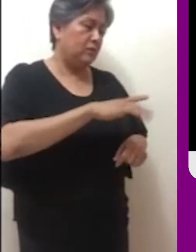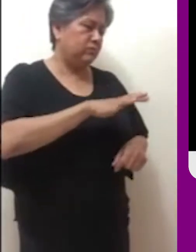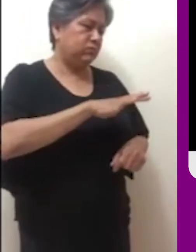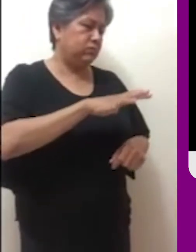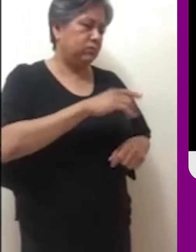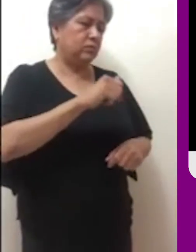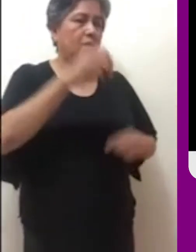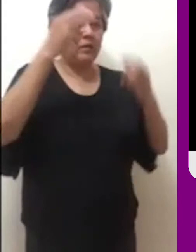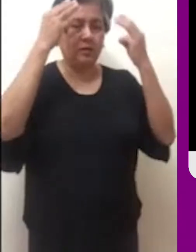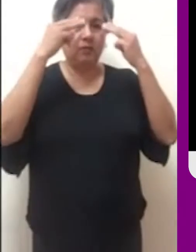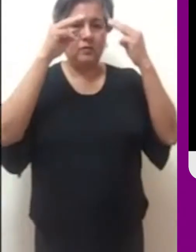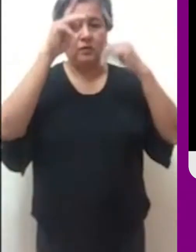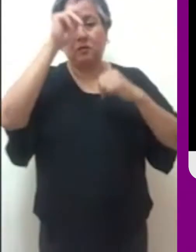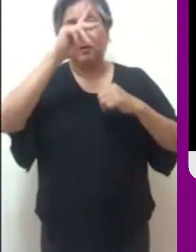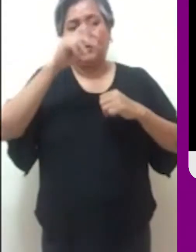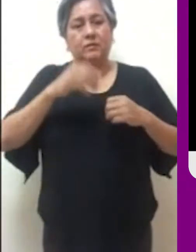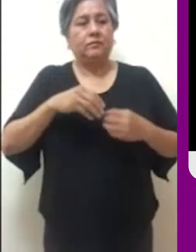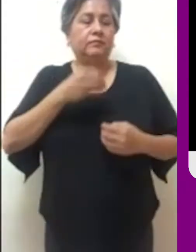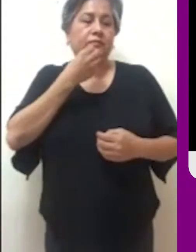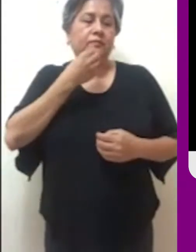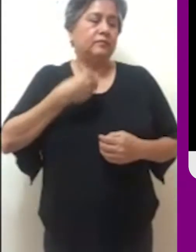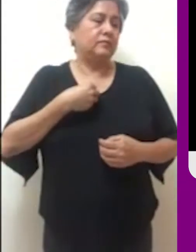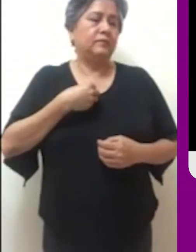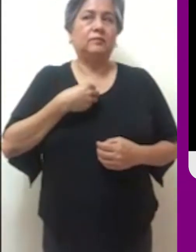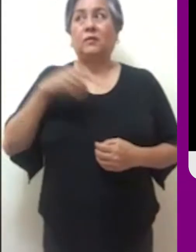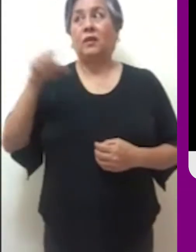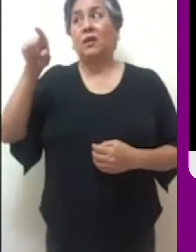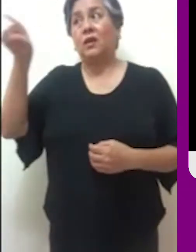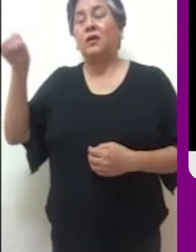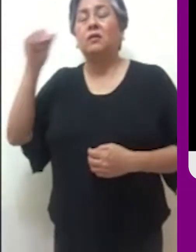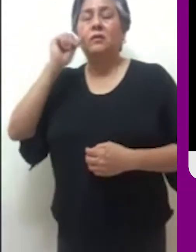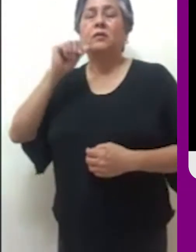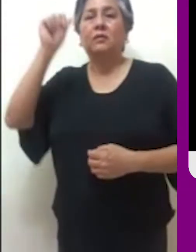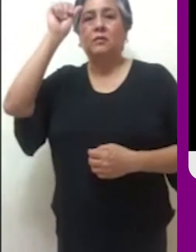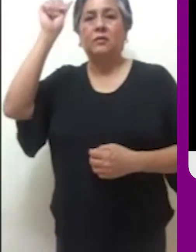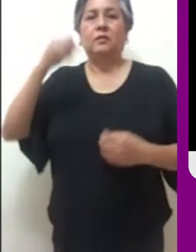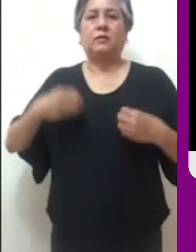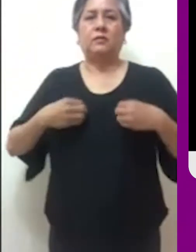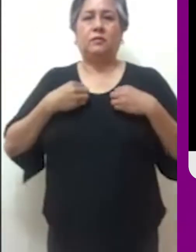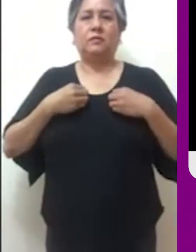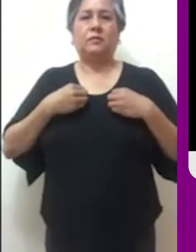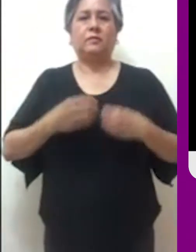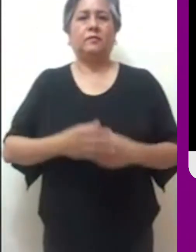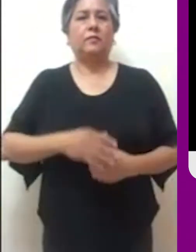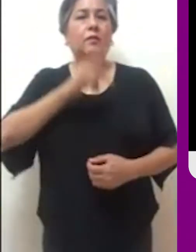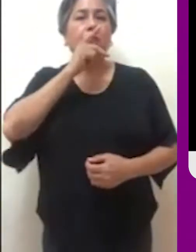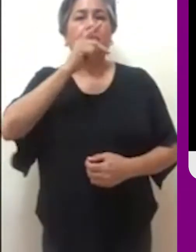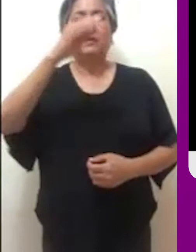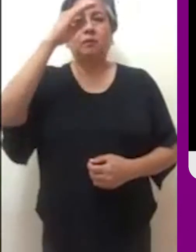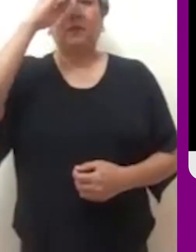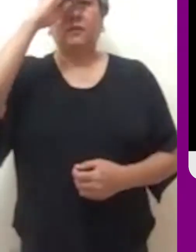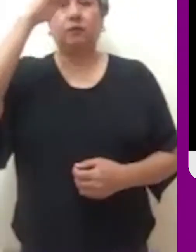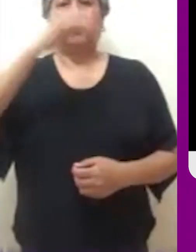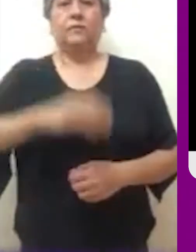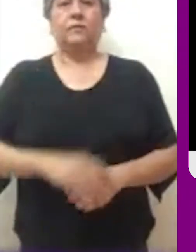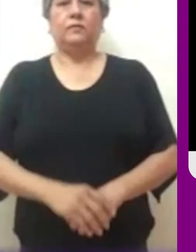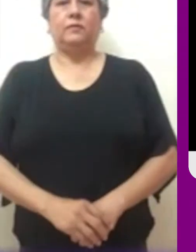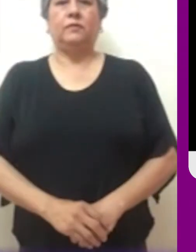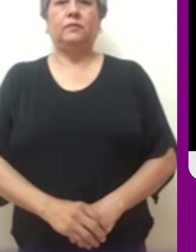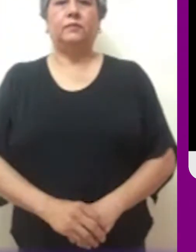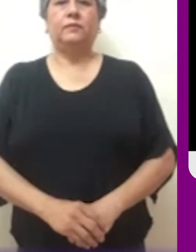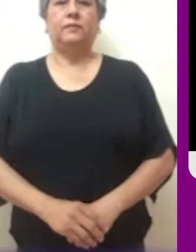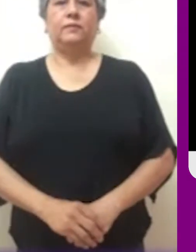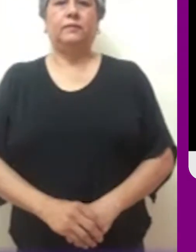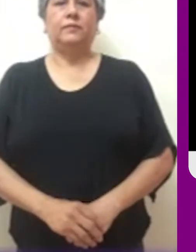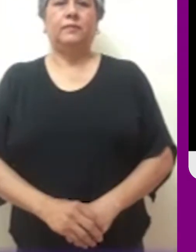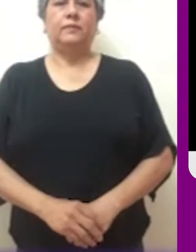escuchan a Moisés y a los profetas, no harán caso ni aunque resucite un muerto. Palabra del Señor